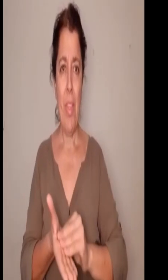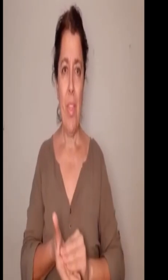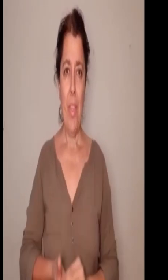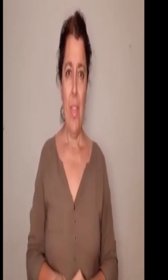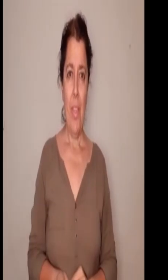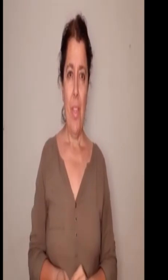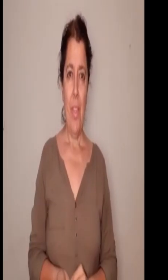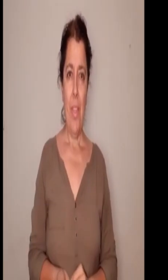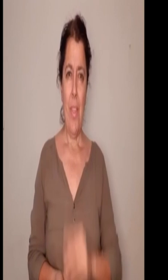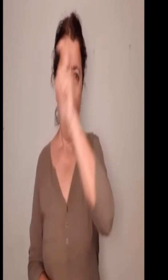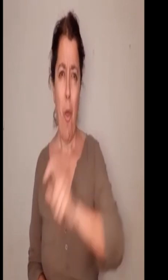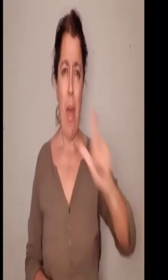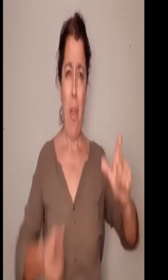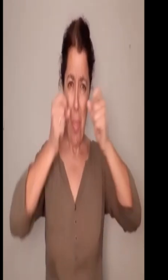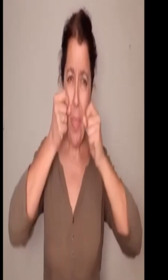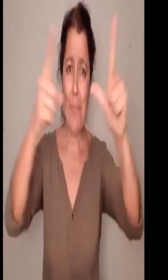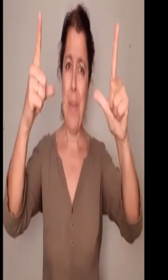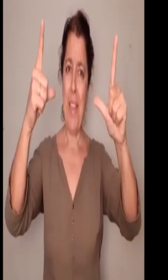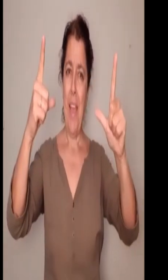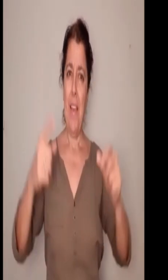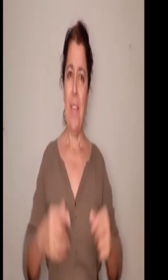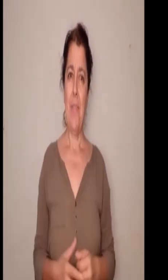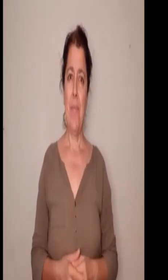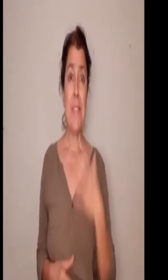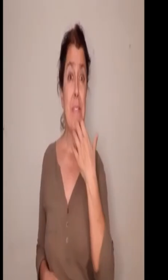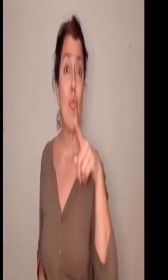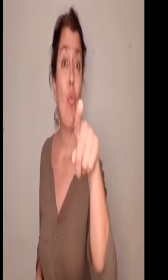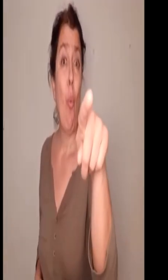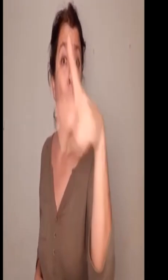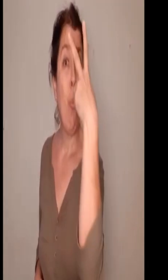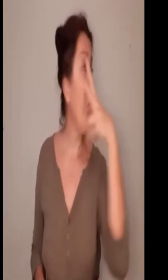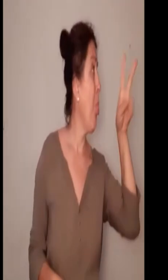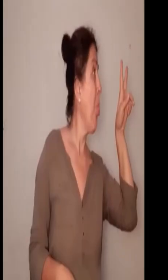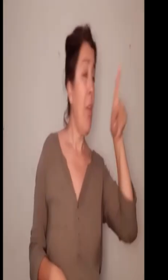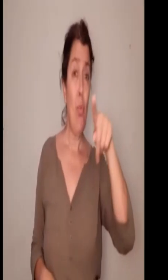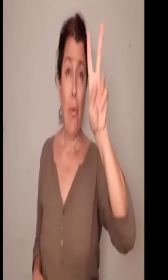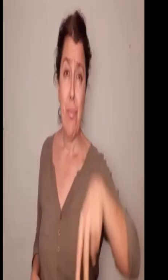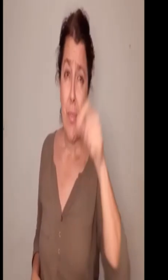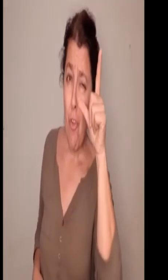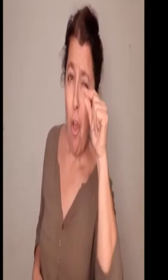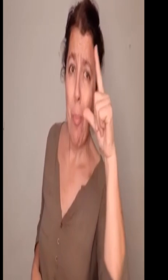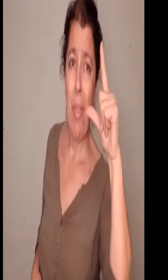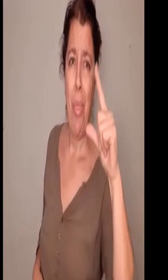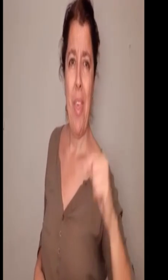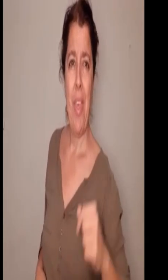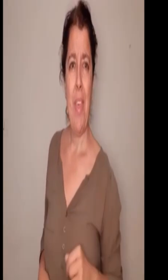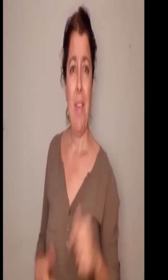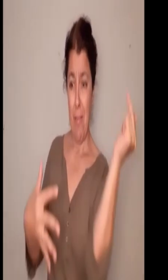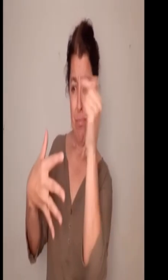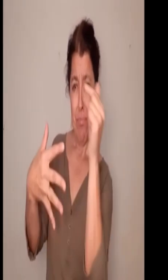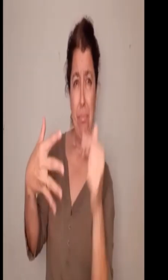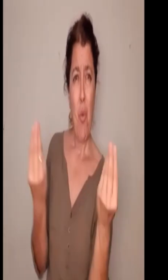Otra vez falla el sistema ¡Respierta, volación! Y miras hacia otro